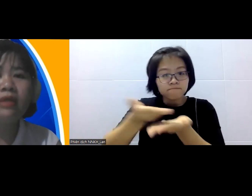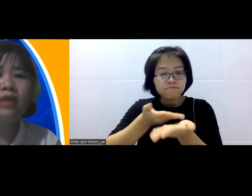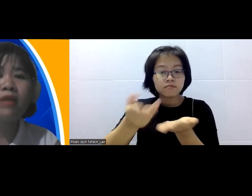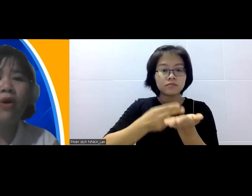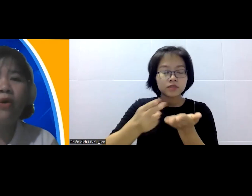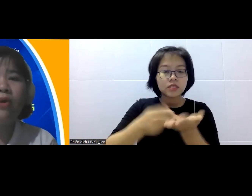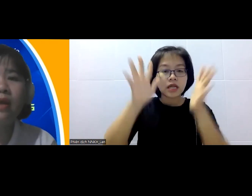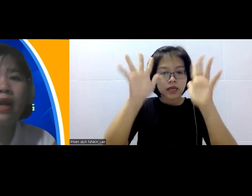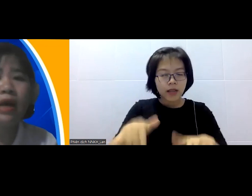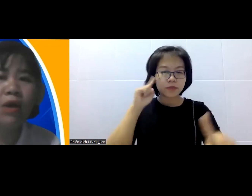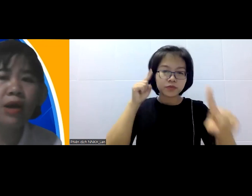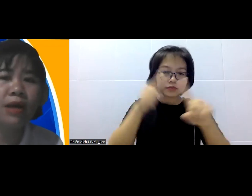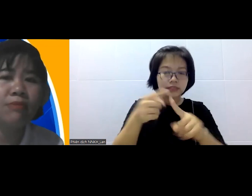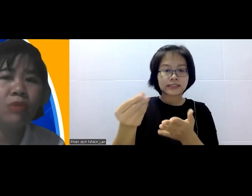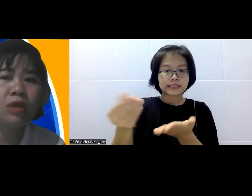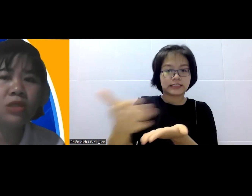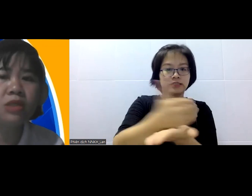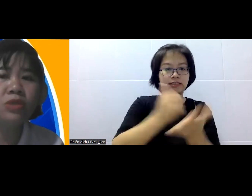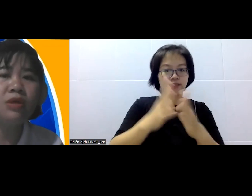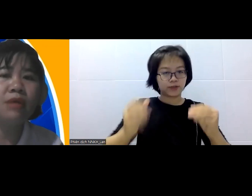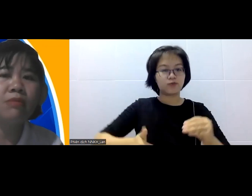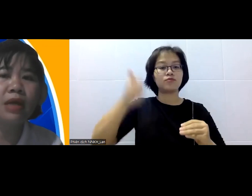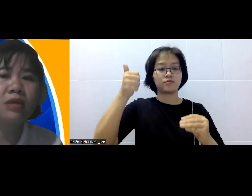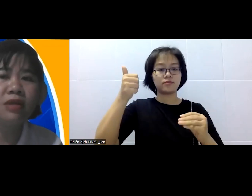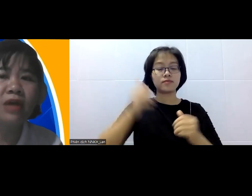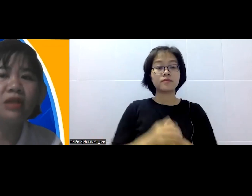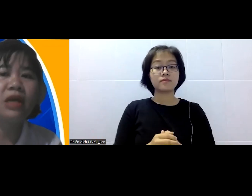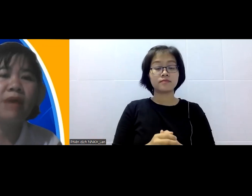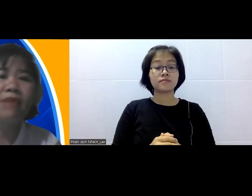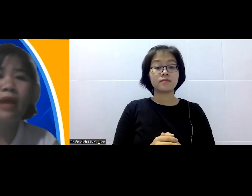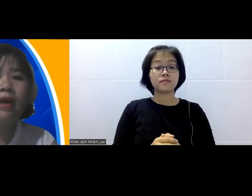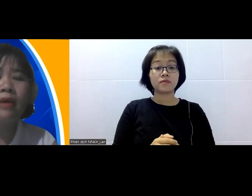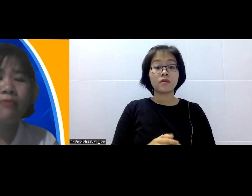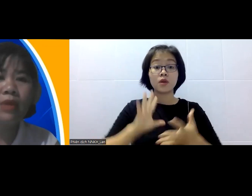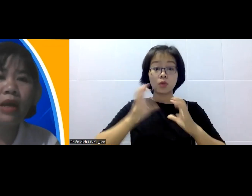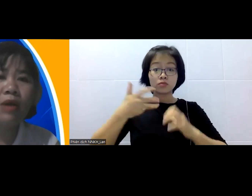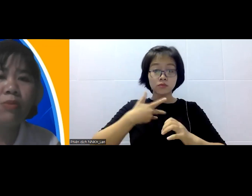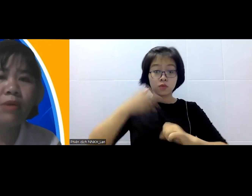những video dẫn